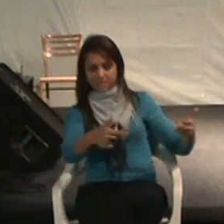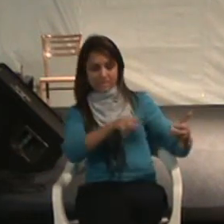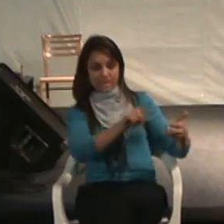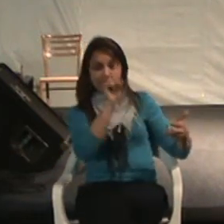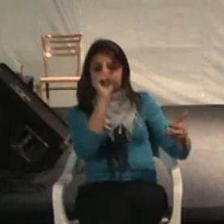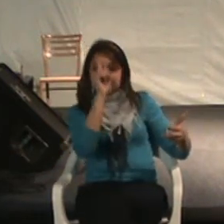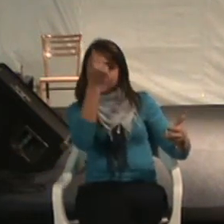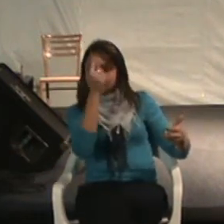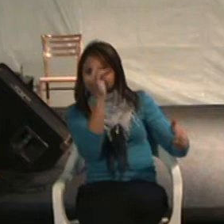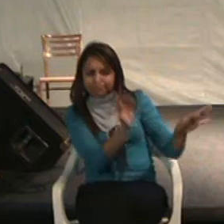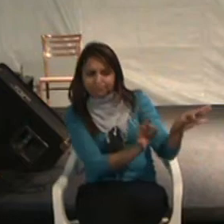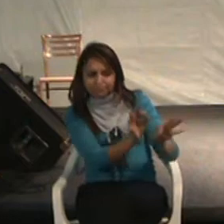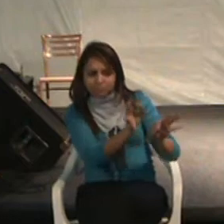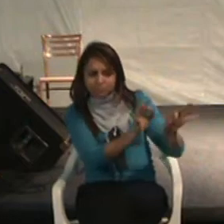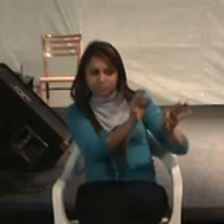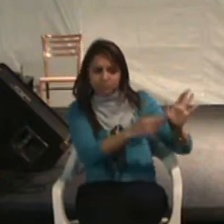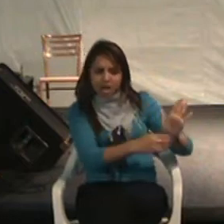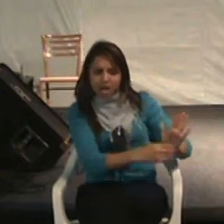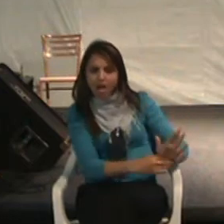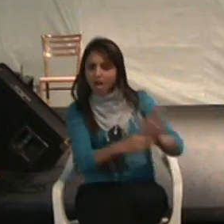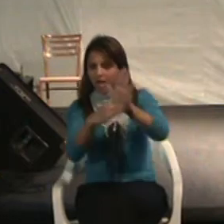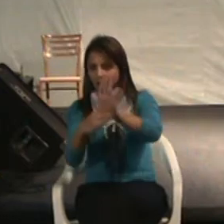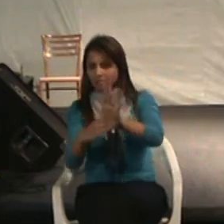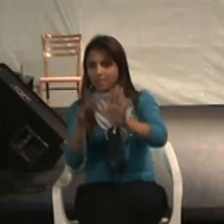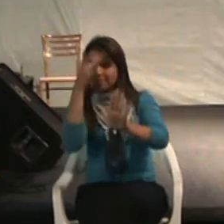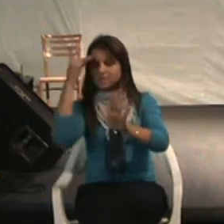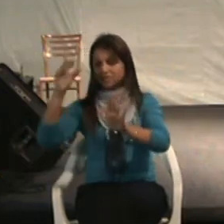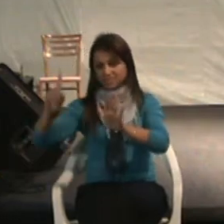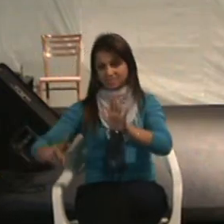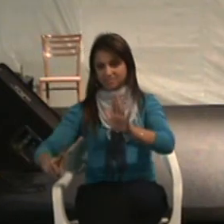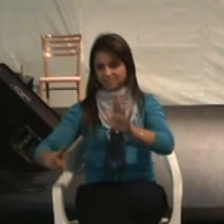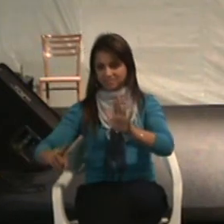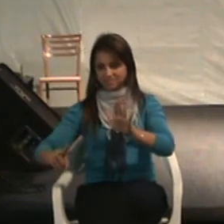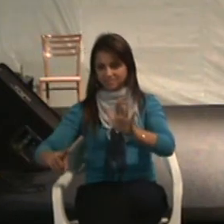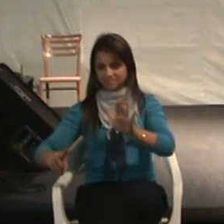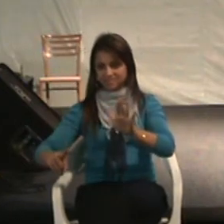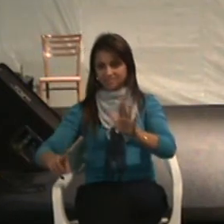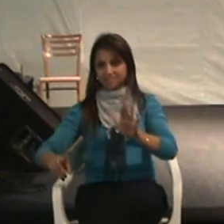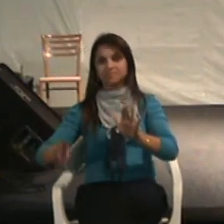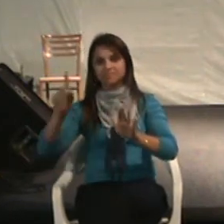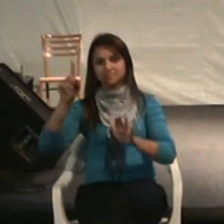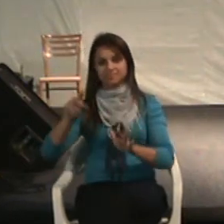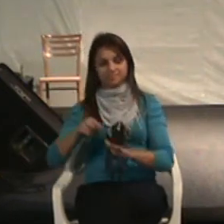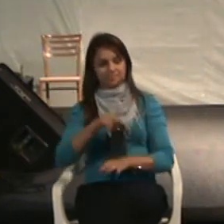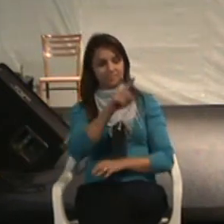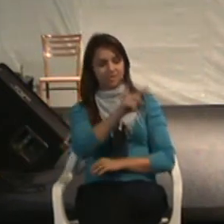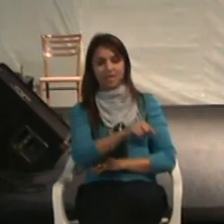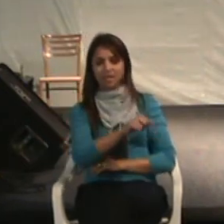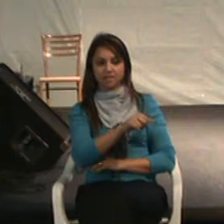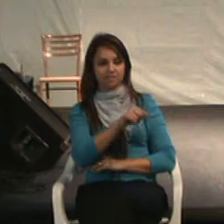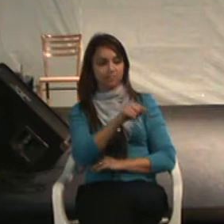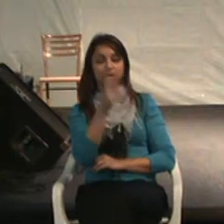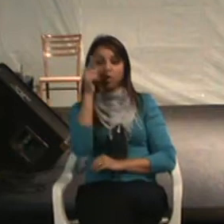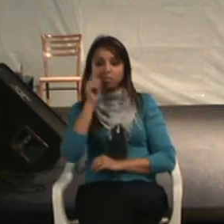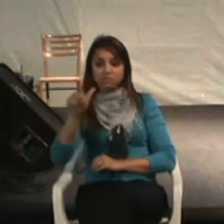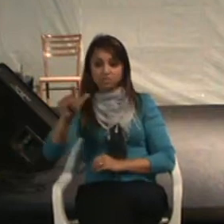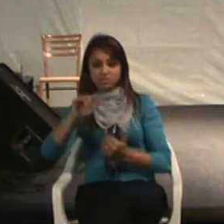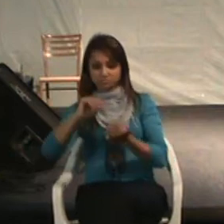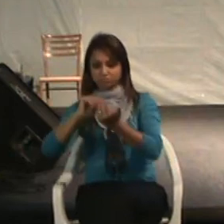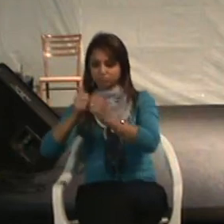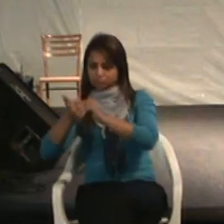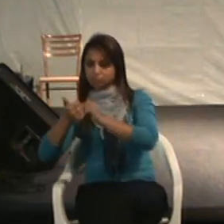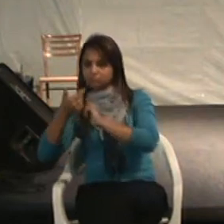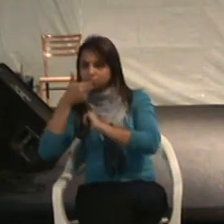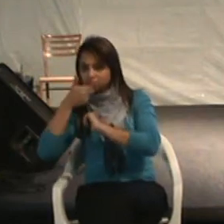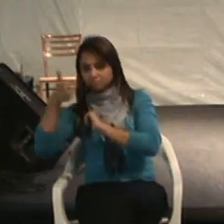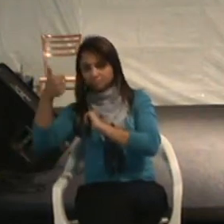desenvolvido para auxiliar pessoas com deficiência, que possam o quê? Se inserir na